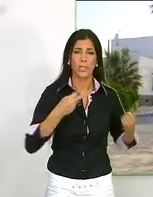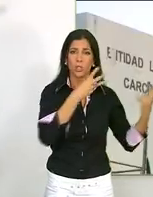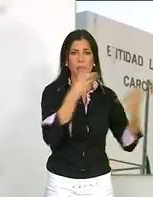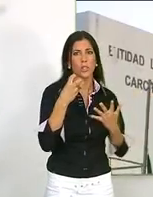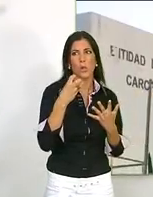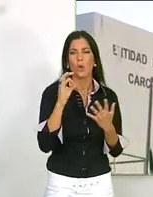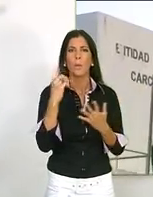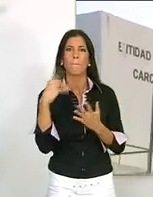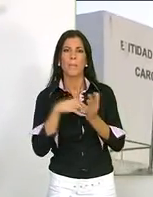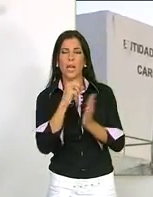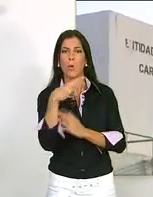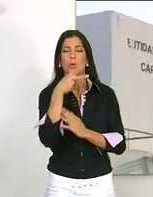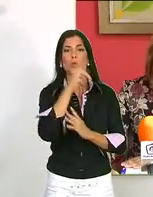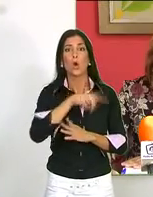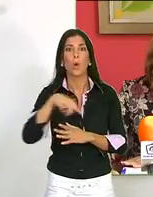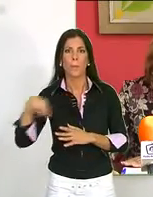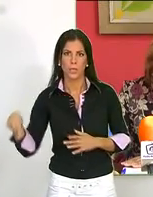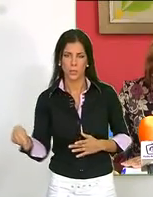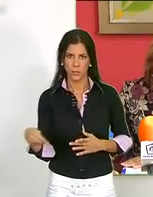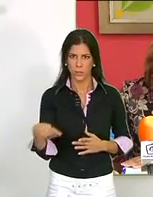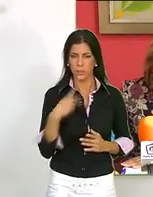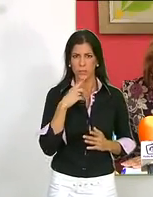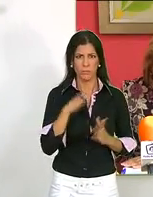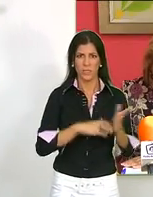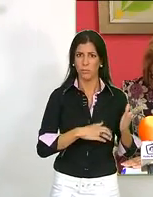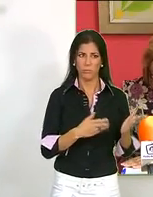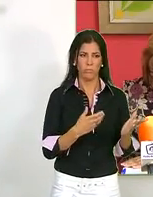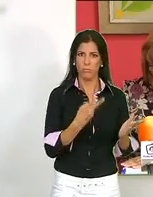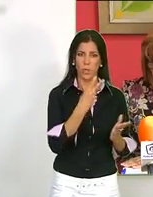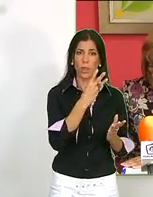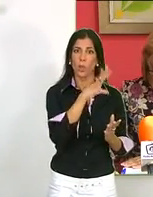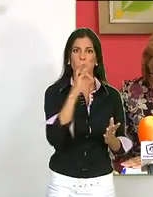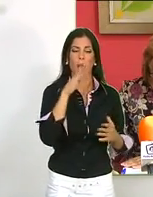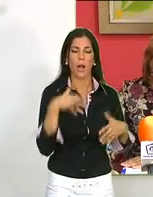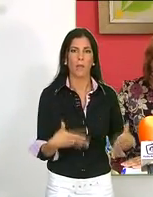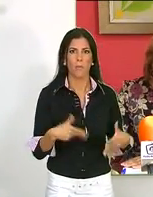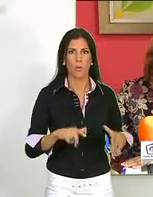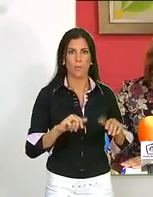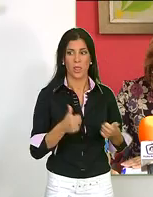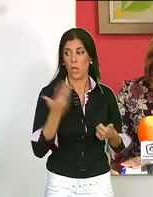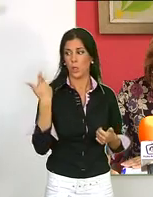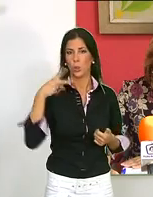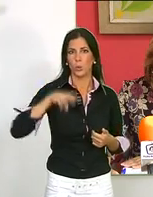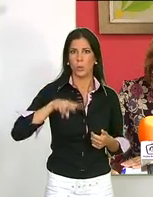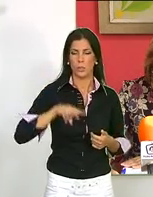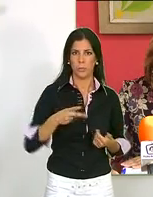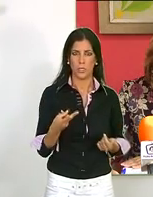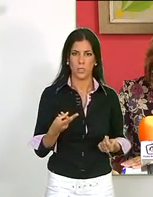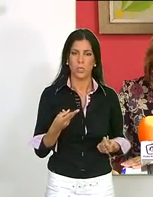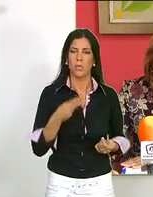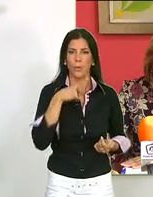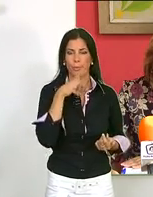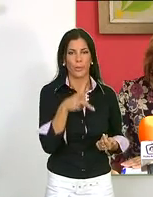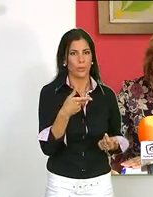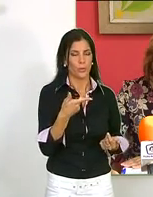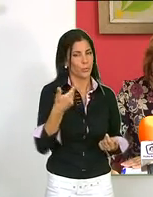teléfono móvil que oscilaba entre 800 y 1.000 euros mensuales a menos de 350 que se vienen pagando